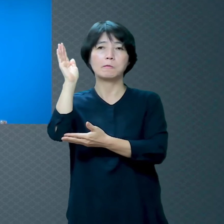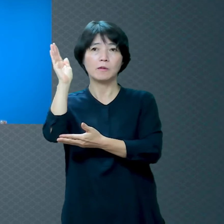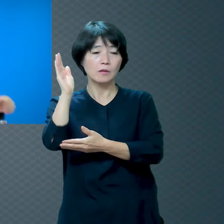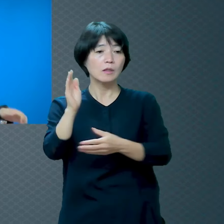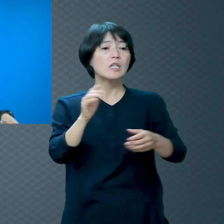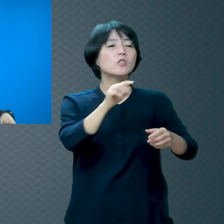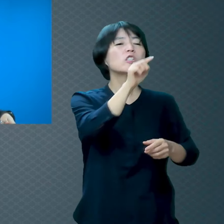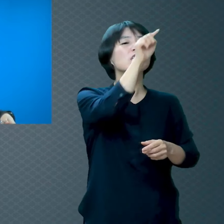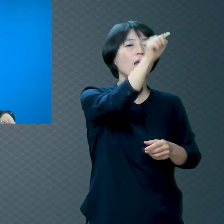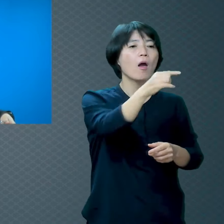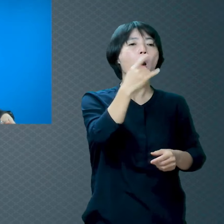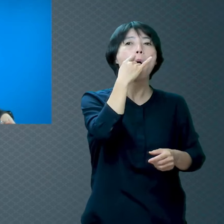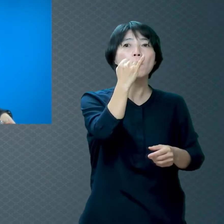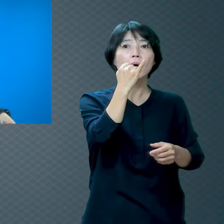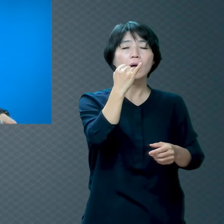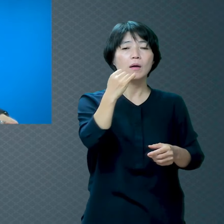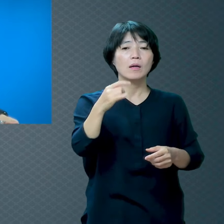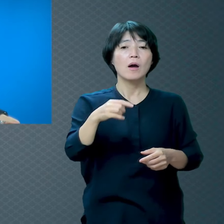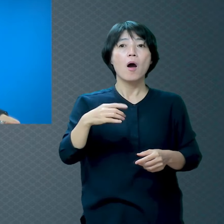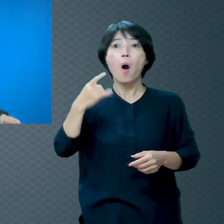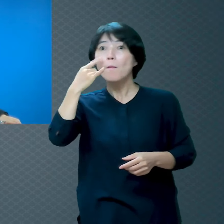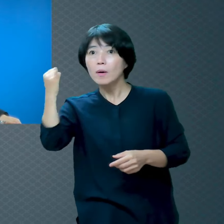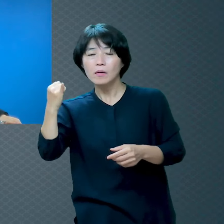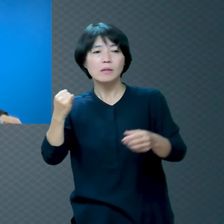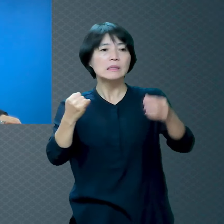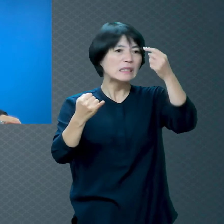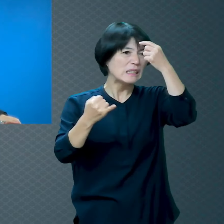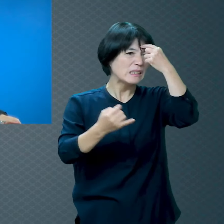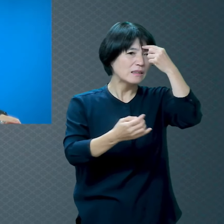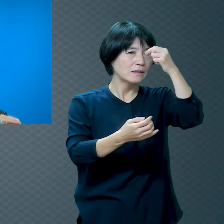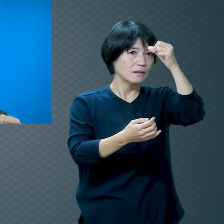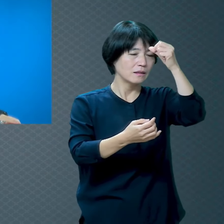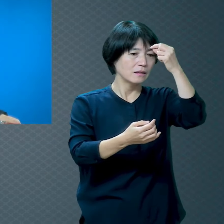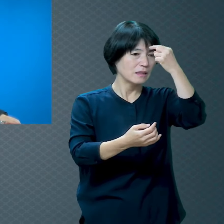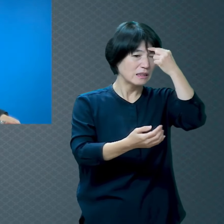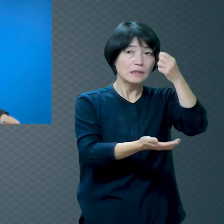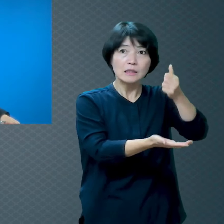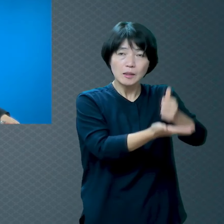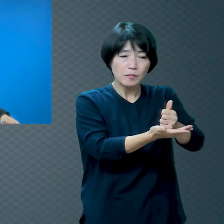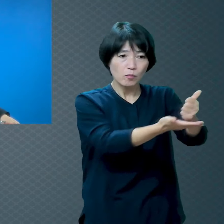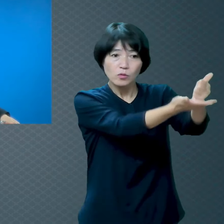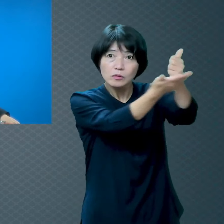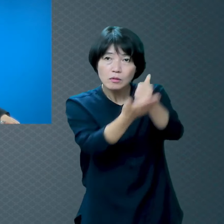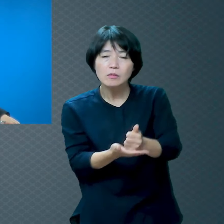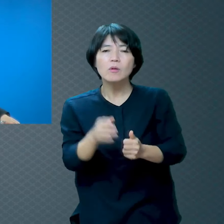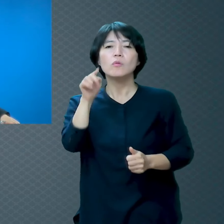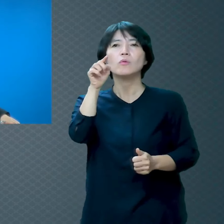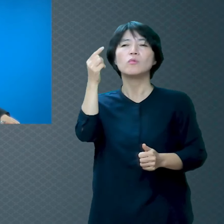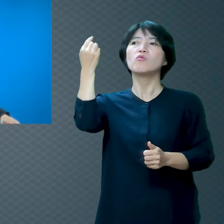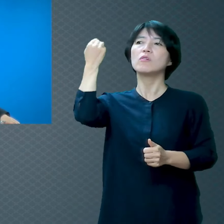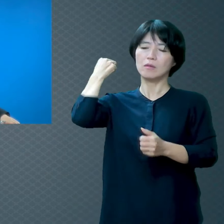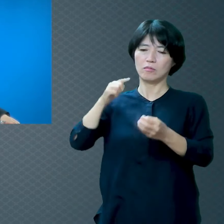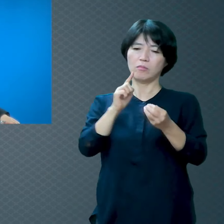계셨어요 그런 결혼식 보셨어요? 얼마나 절에 열심히 하시는지 제가